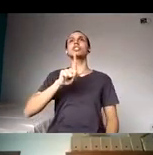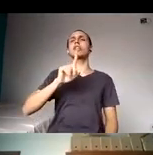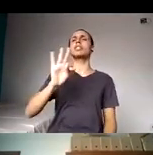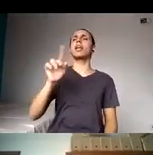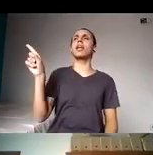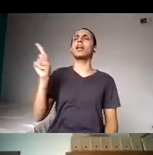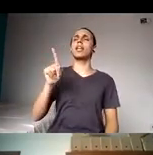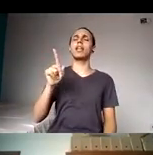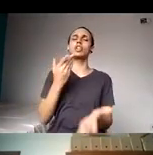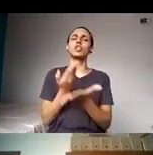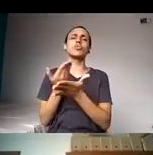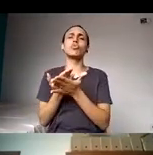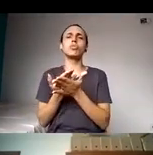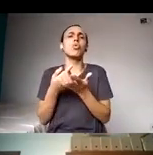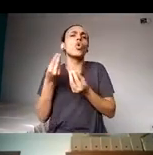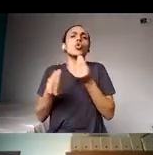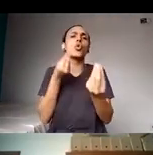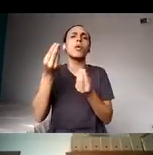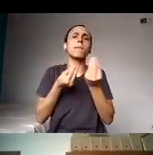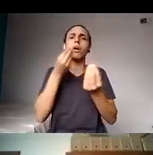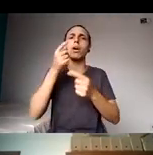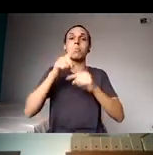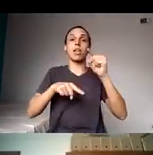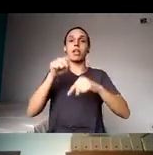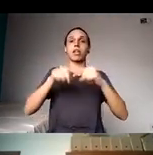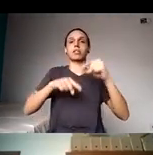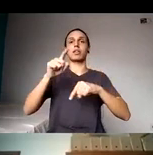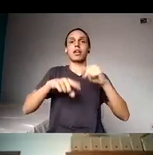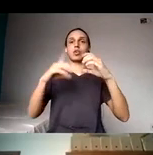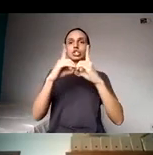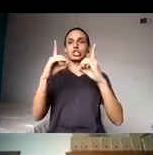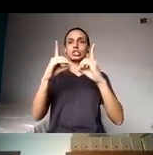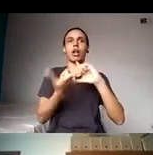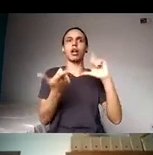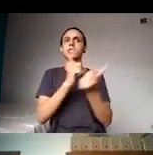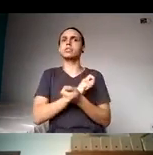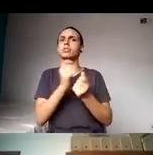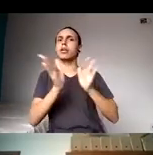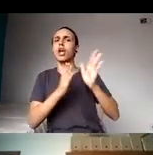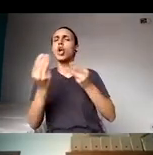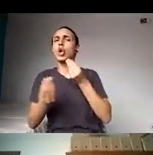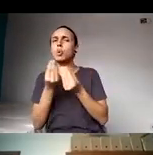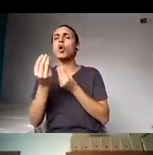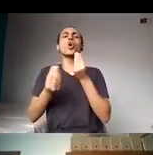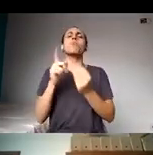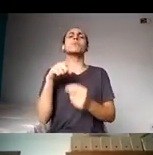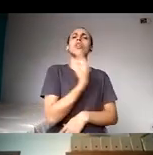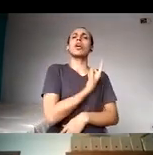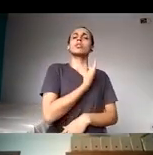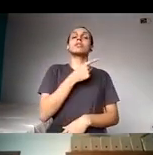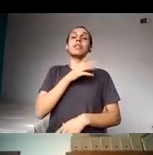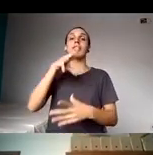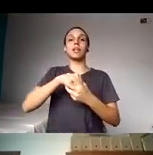como acessibilizar material didático, como olhar para o nosso ambiente virtual de aprendizagem, o ICICT tinha um que se debruçava sobre a questão da